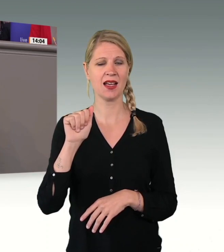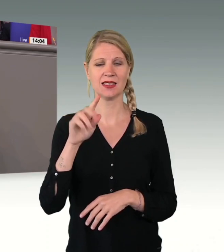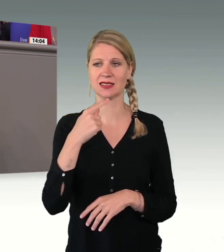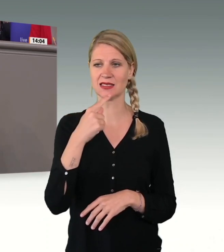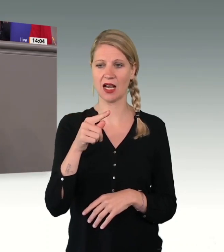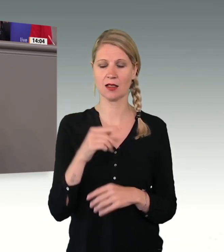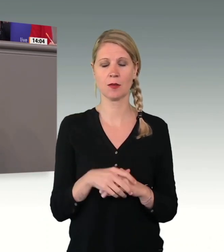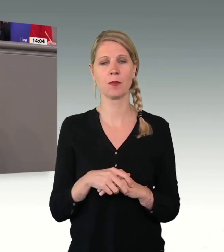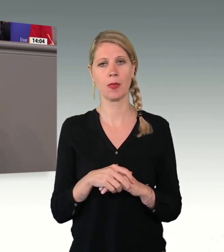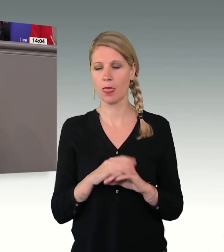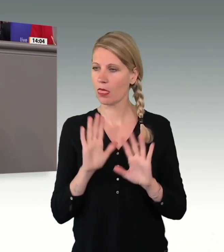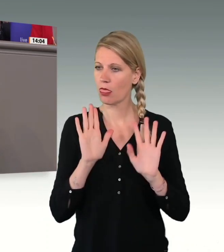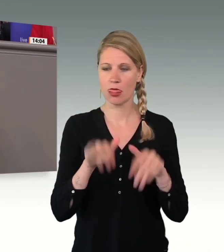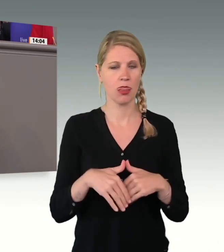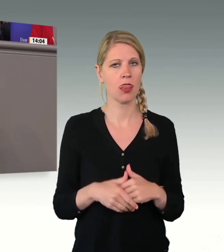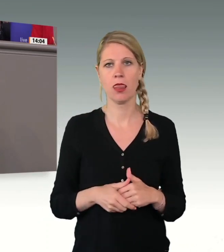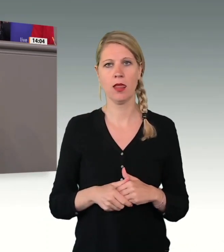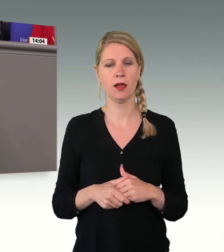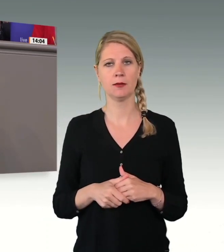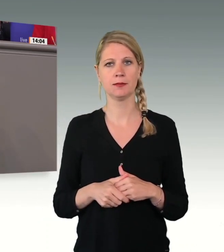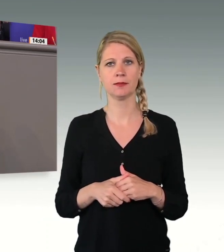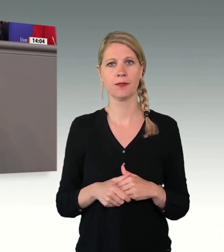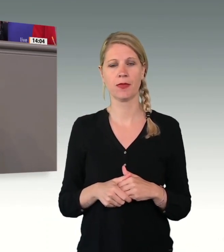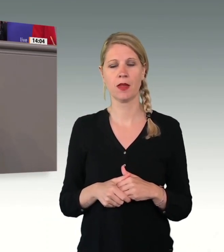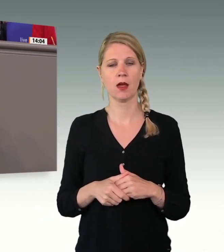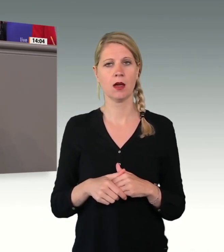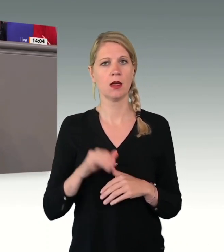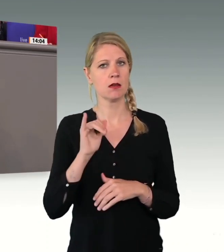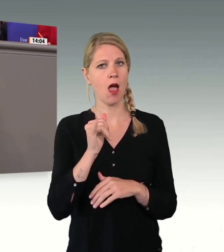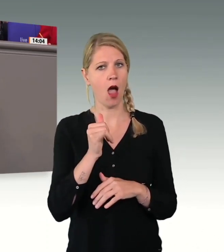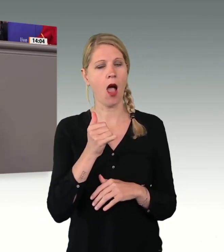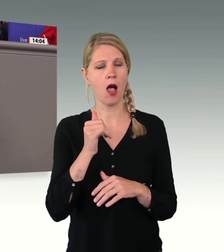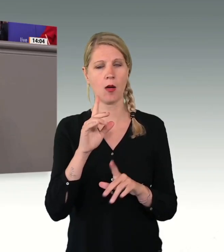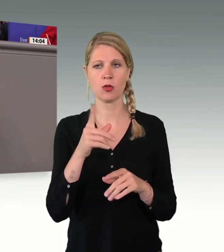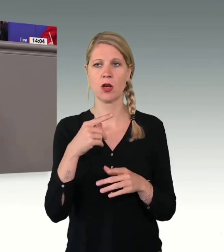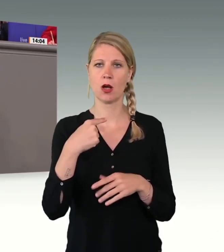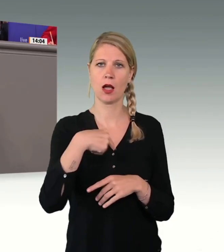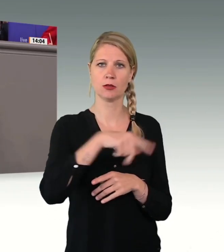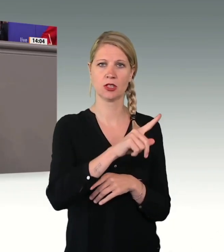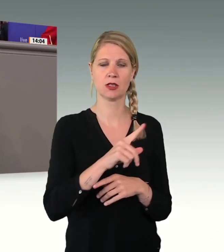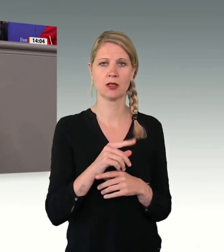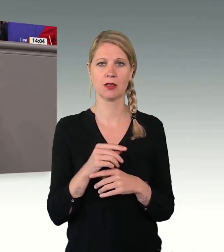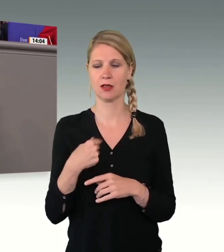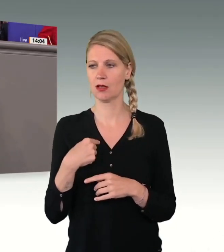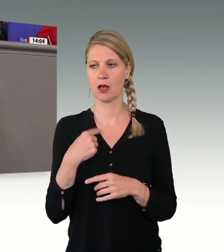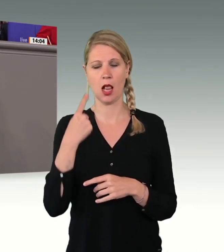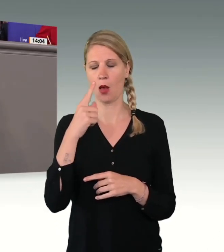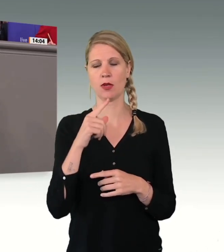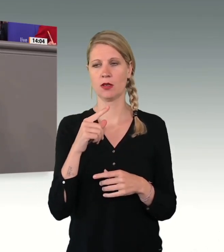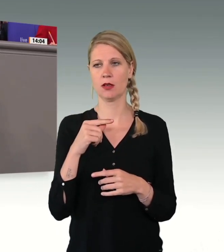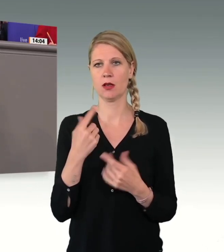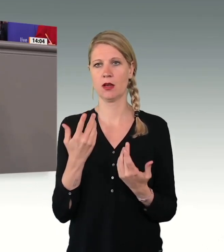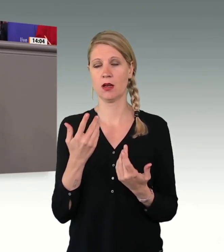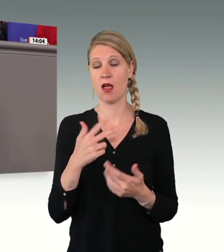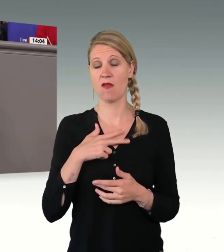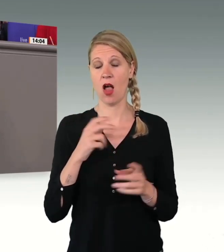abzukündigen. Ich glaube genauso wie alle in der Union nicht daran, dass das tatsächlich zur Realisierung kommt.